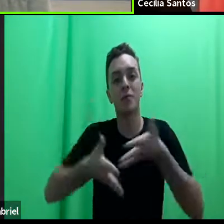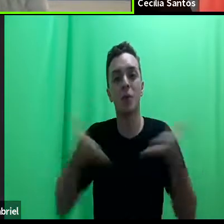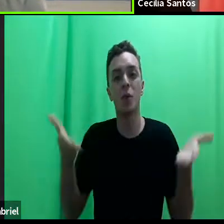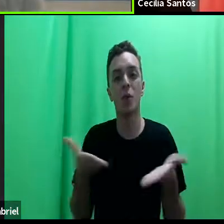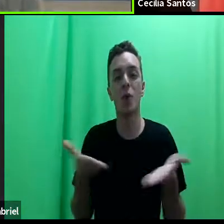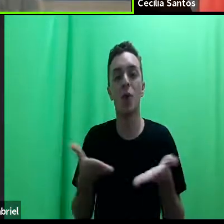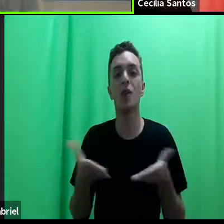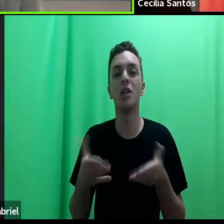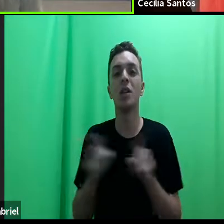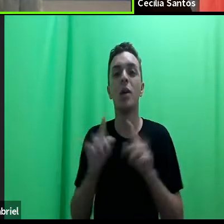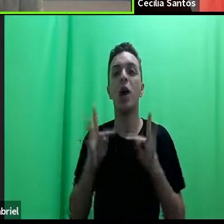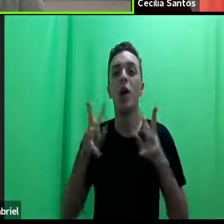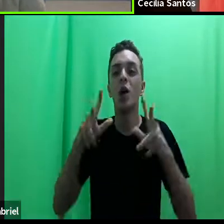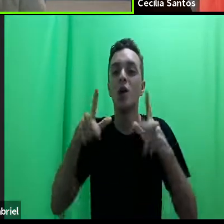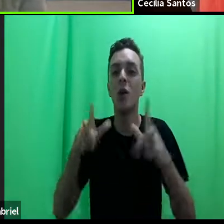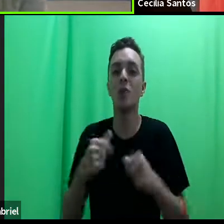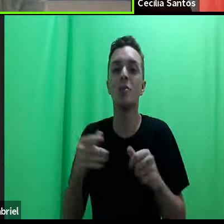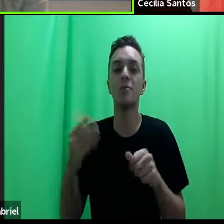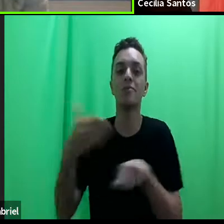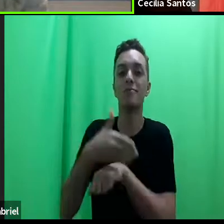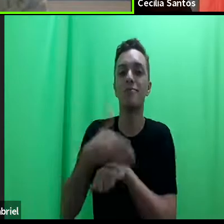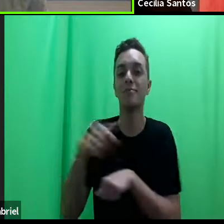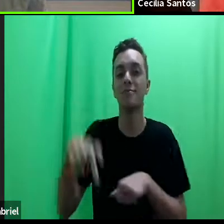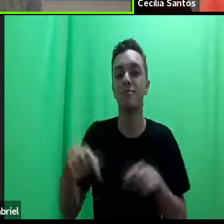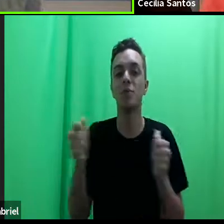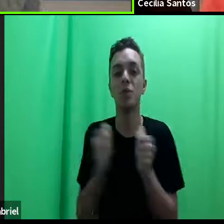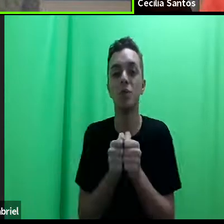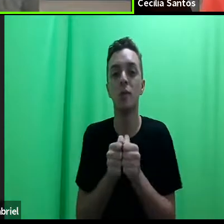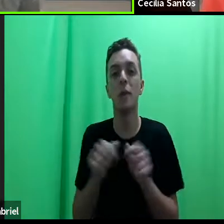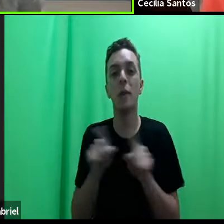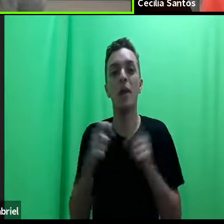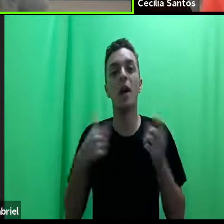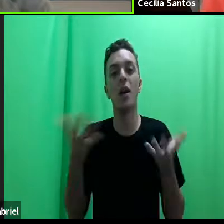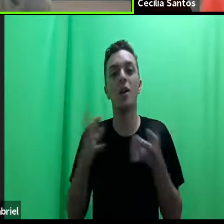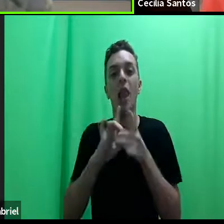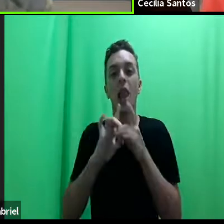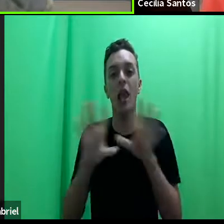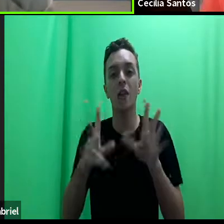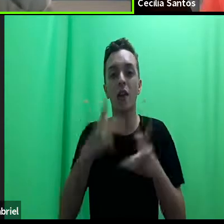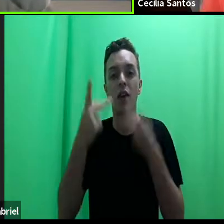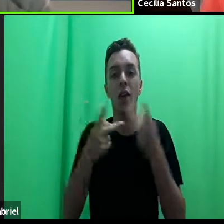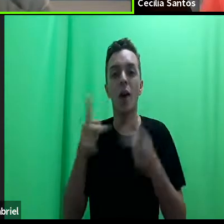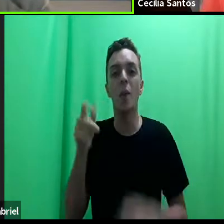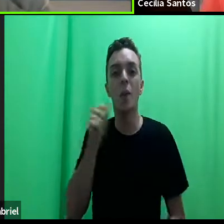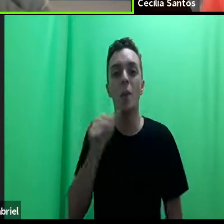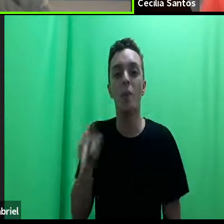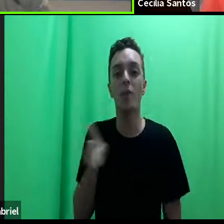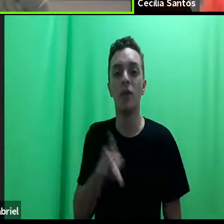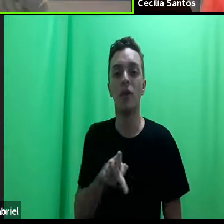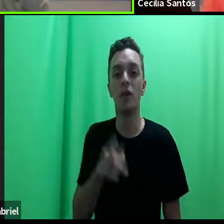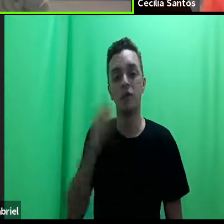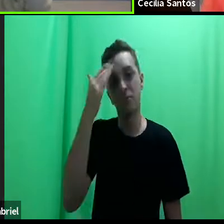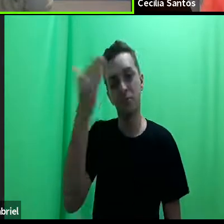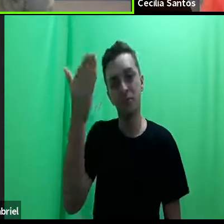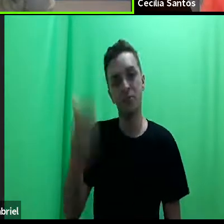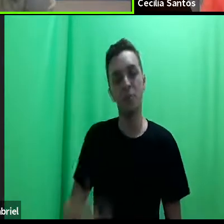e a todas e todos que estão aqui com a gente e quero passar a palavra para a senhora conversar com a gente essa noite. Obrigada.